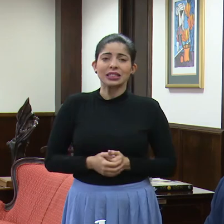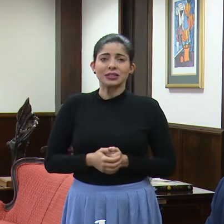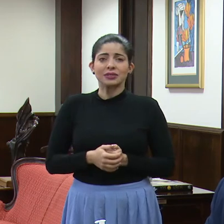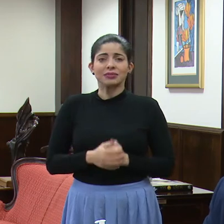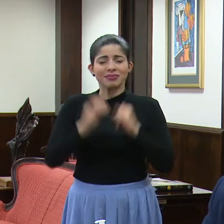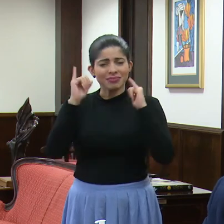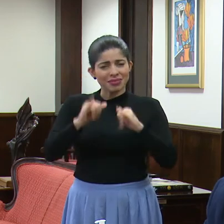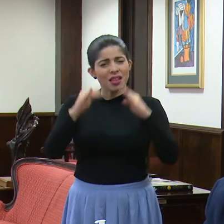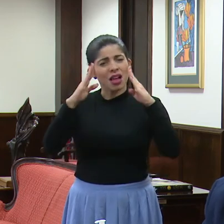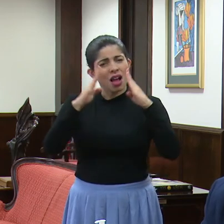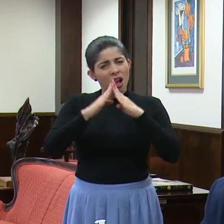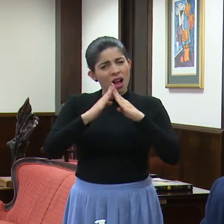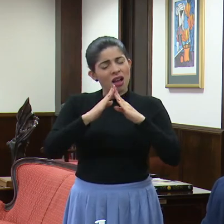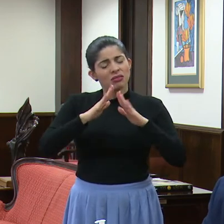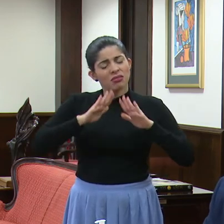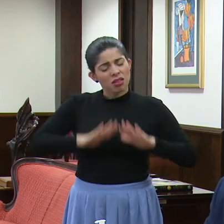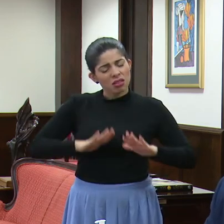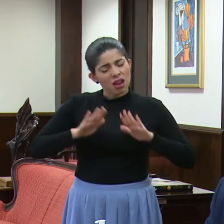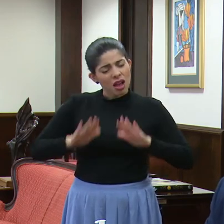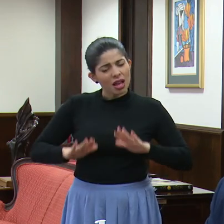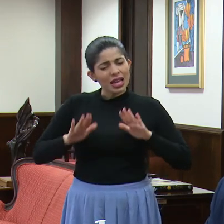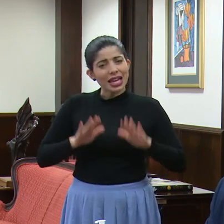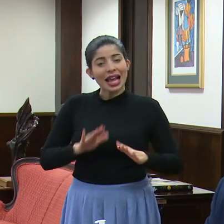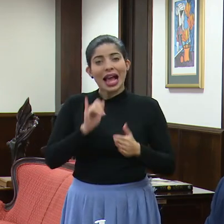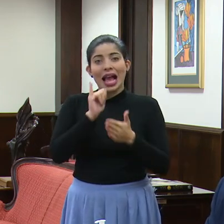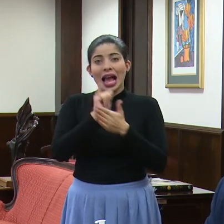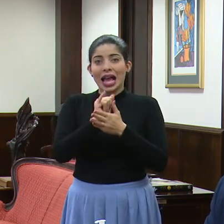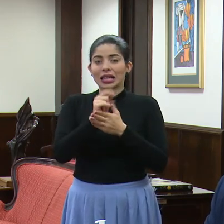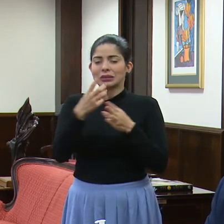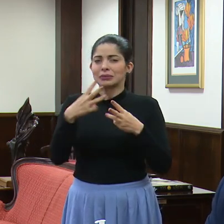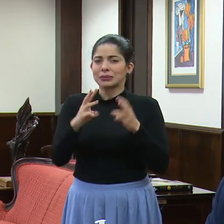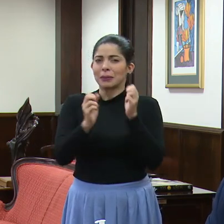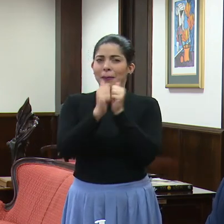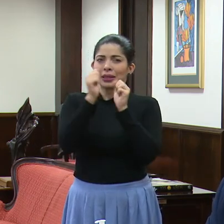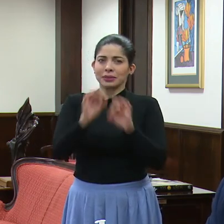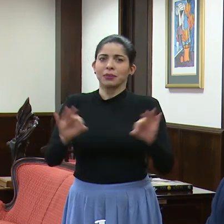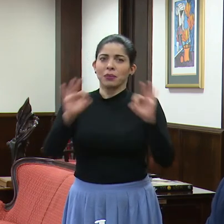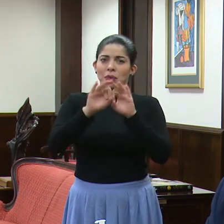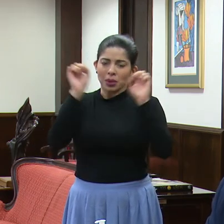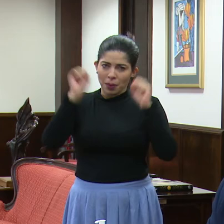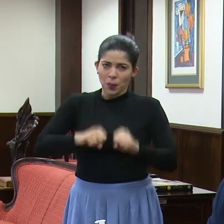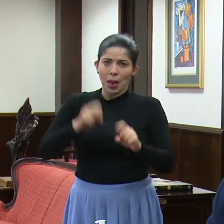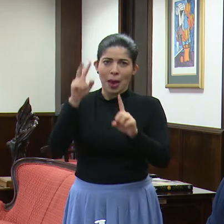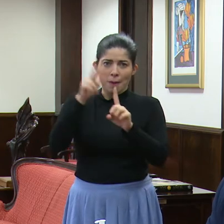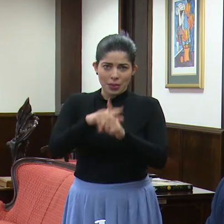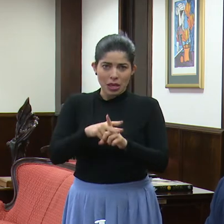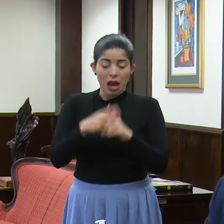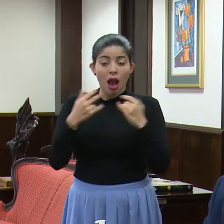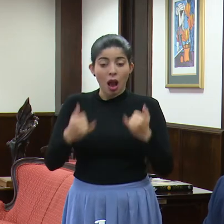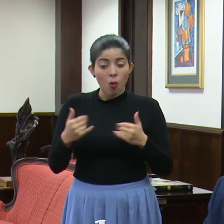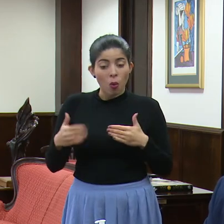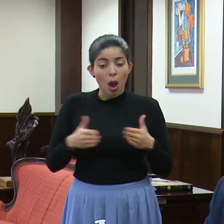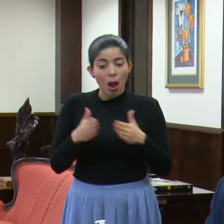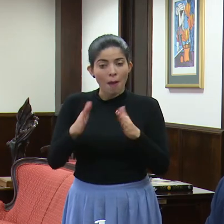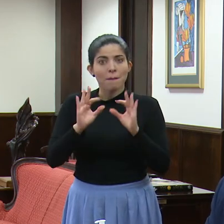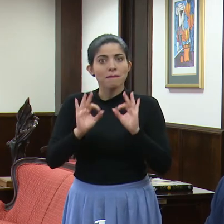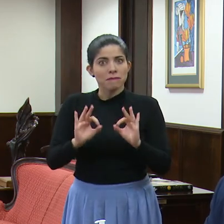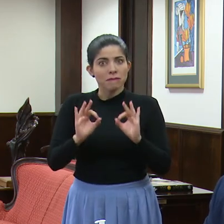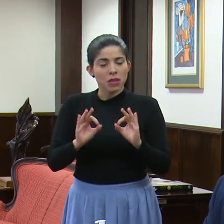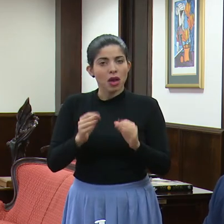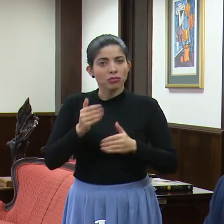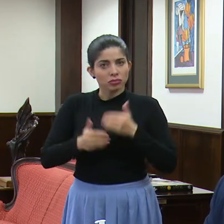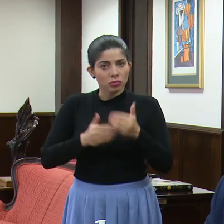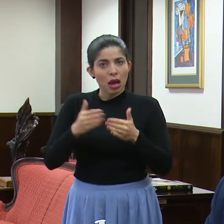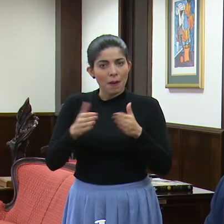en casa, tranquilos. Esa es una de las medidas más importantes que podemos tomar. Vamos por buen camino. Vamos por